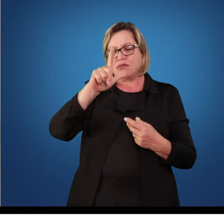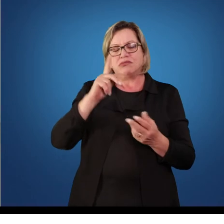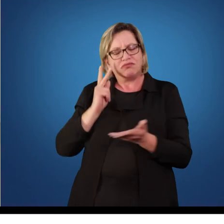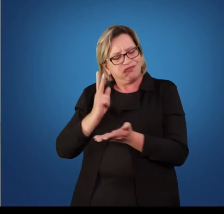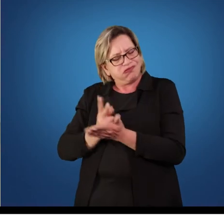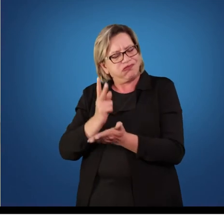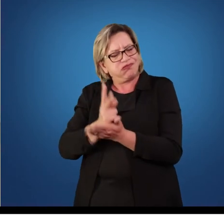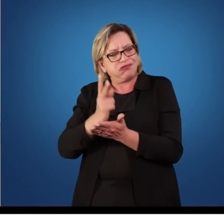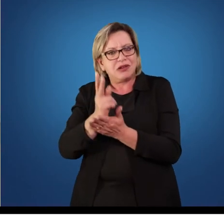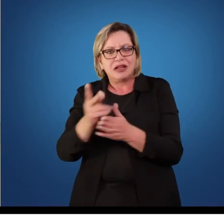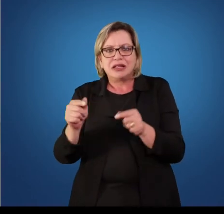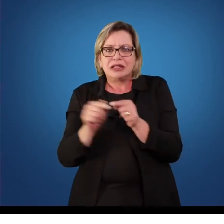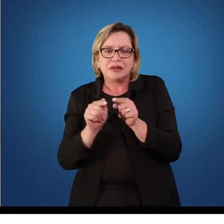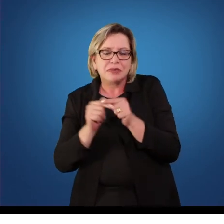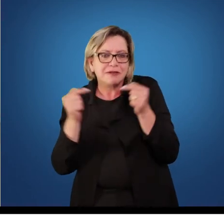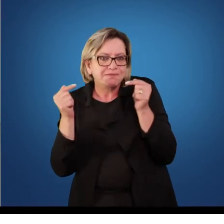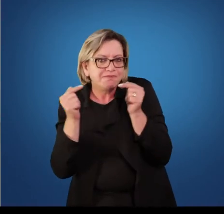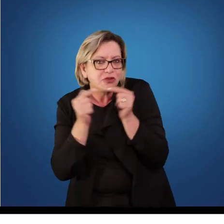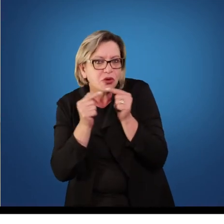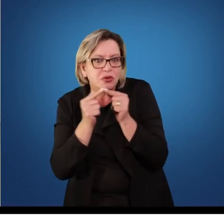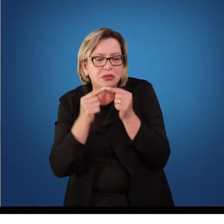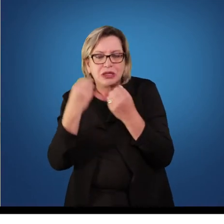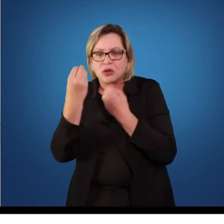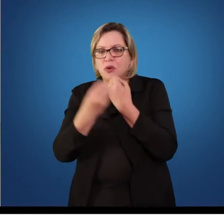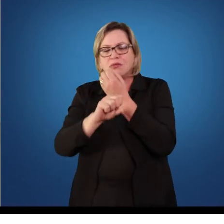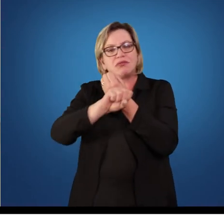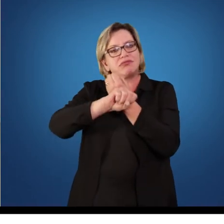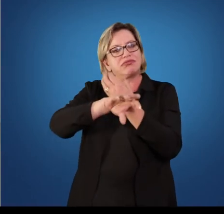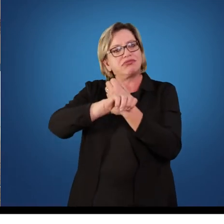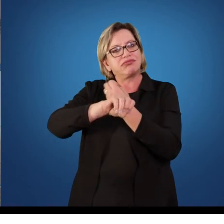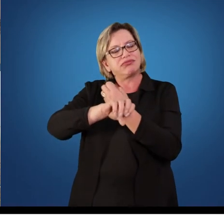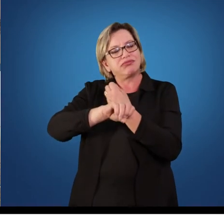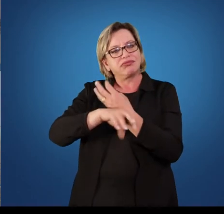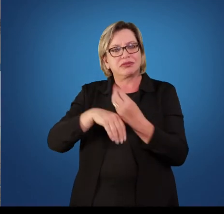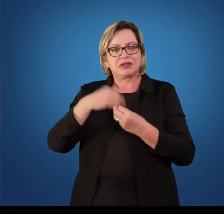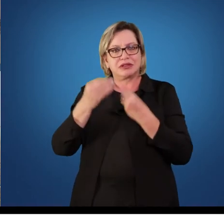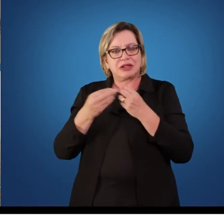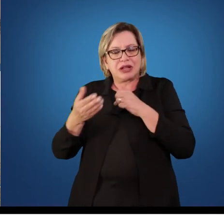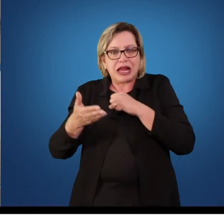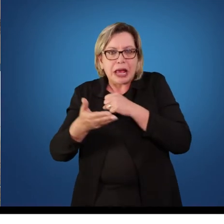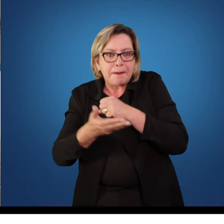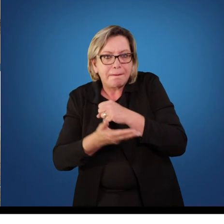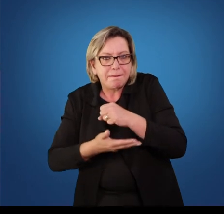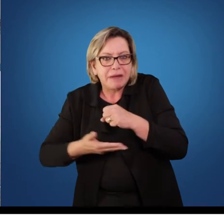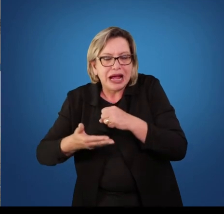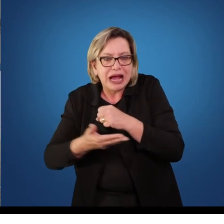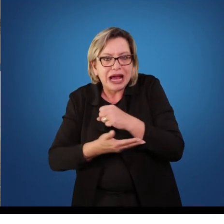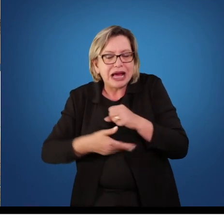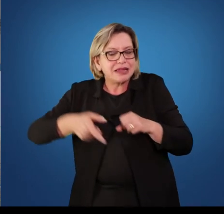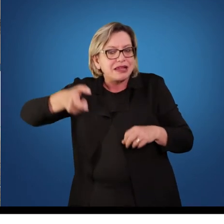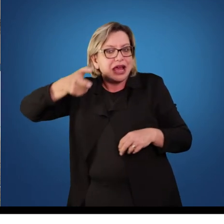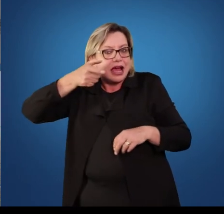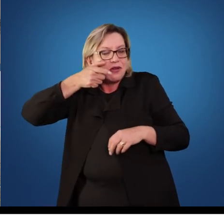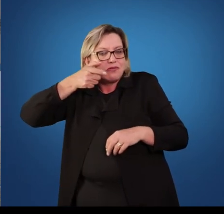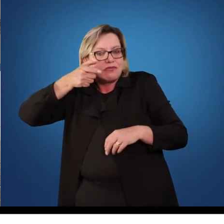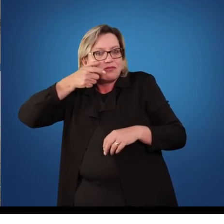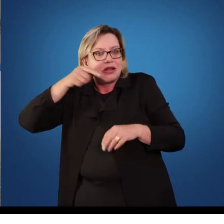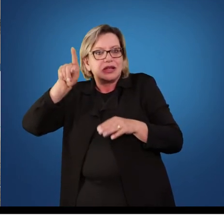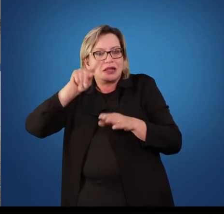relacionada ao processo de ensino-aprendizagem. Ela fundamenta-se na observação e no registro de algumas